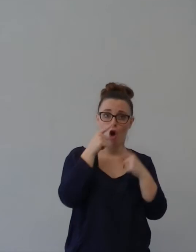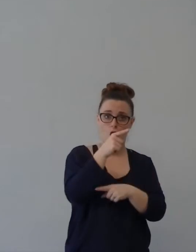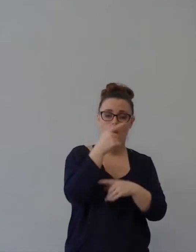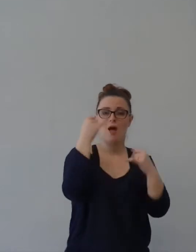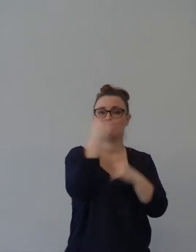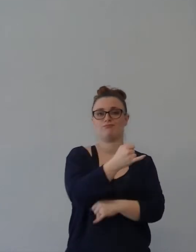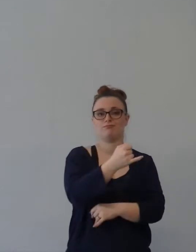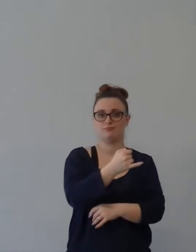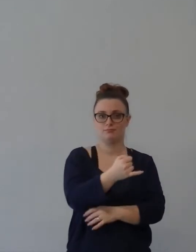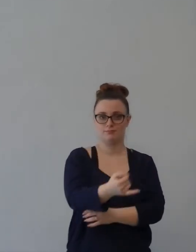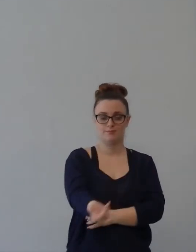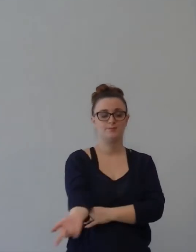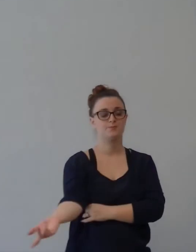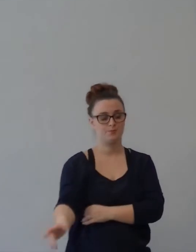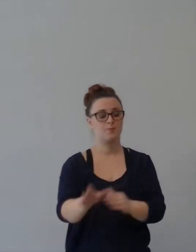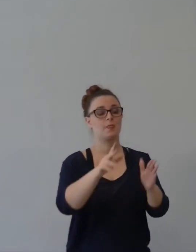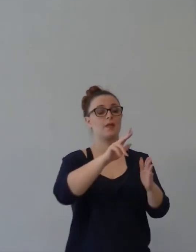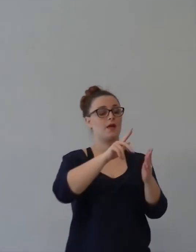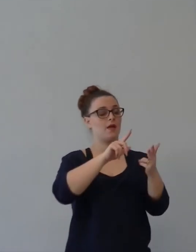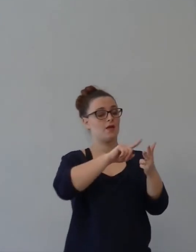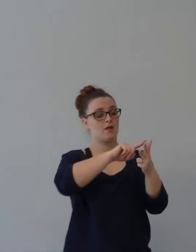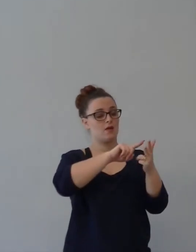Terzo istruzione sul foglietto.